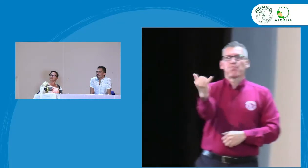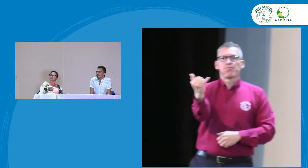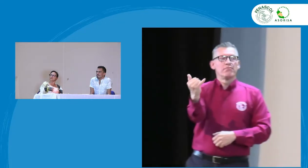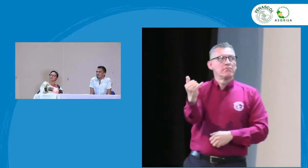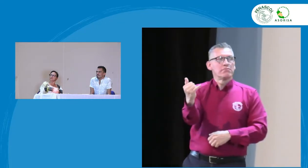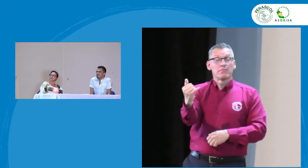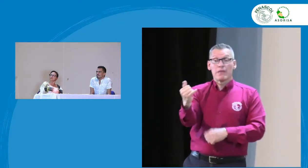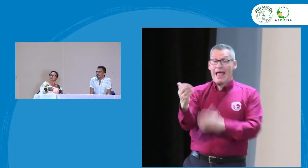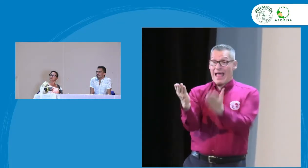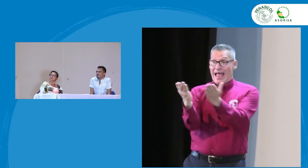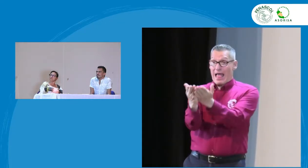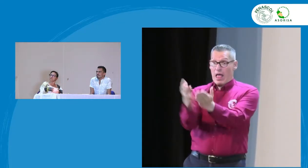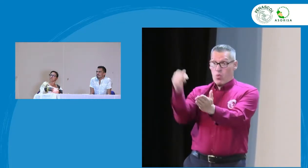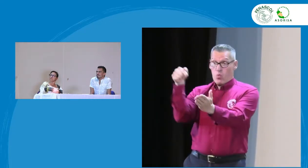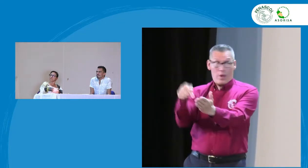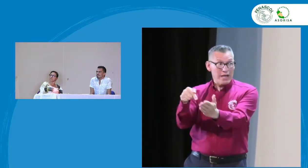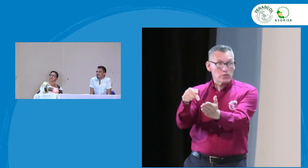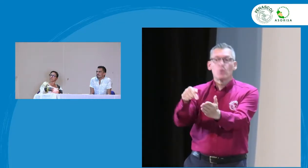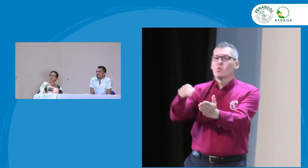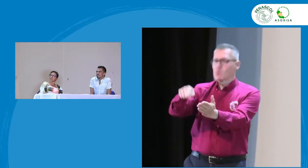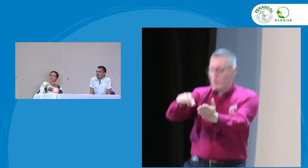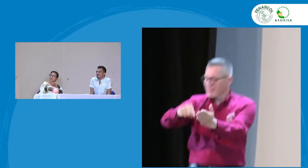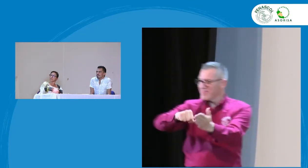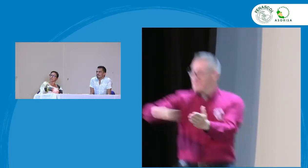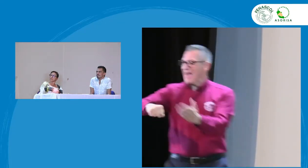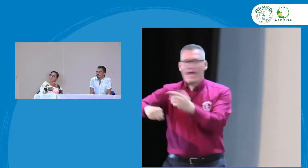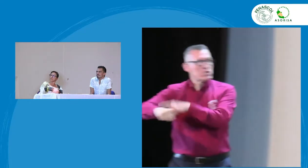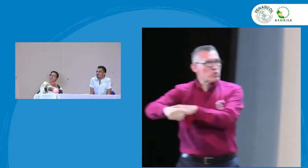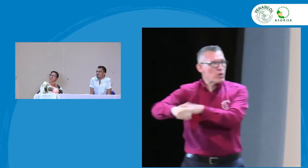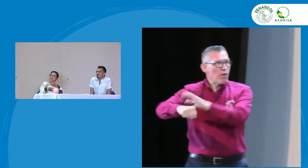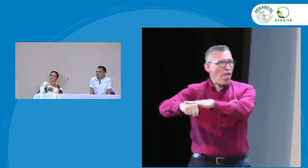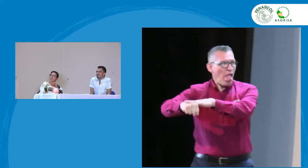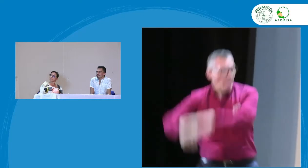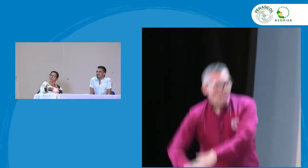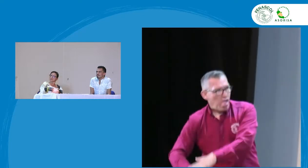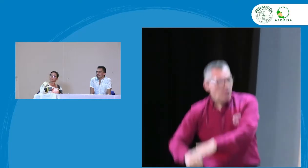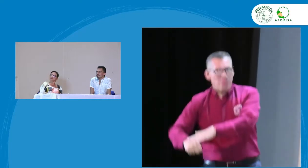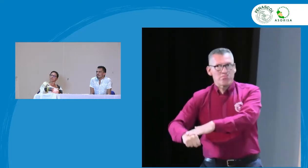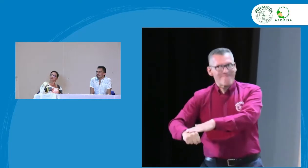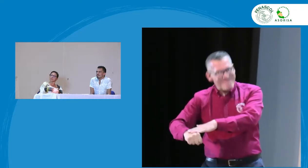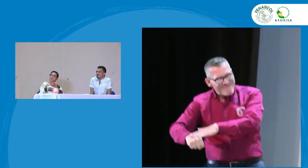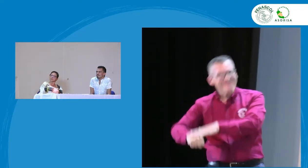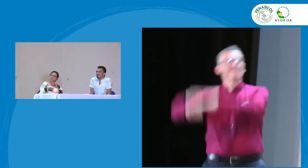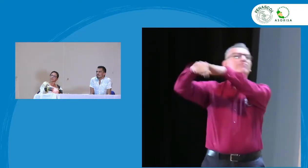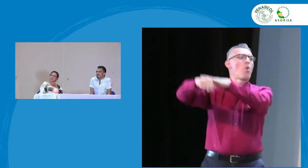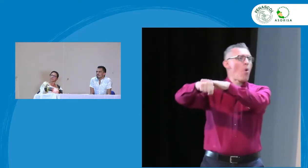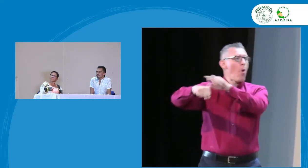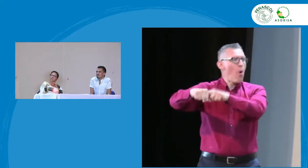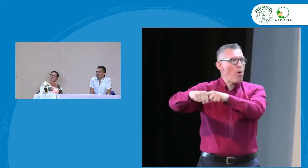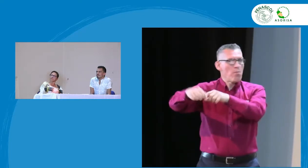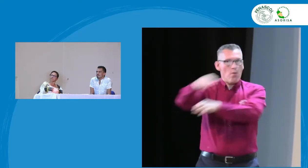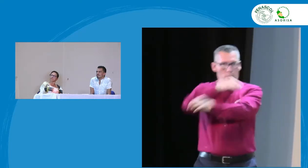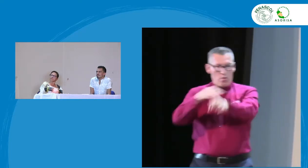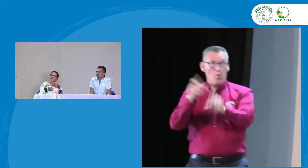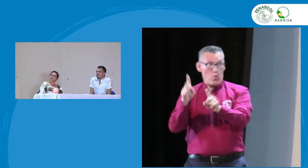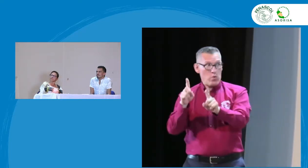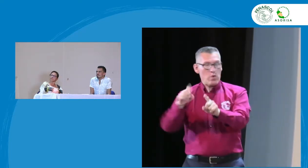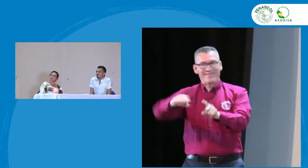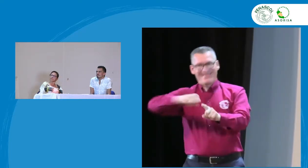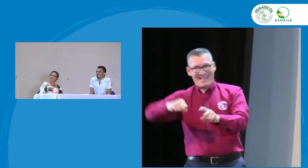de tus preocupaciones que actualmente se tenga allí en la educación si ese derecho a la educación efectivamente